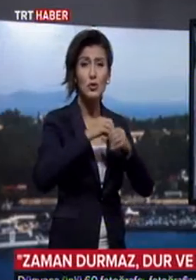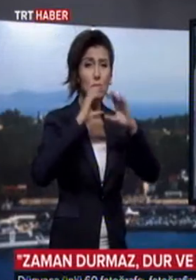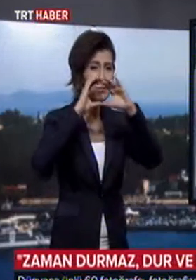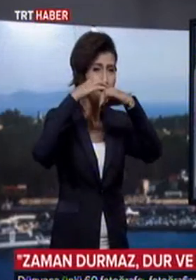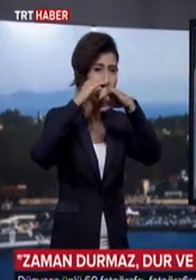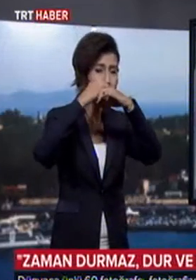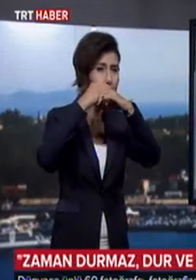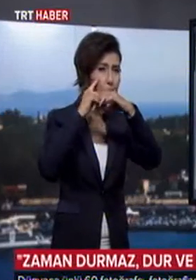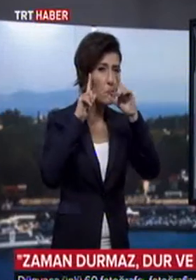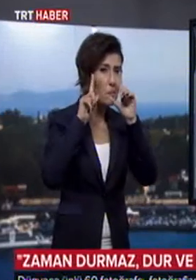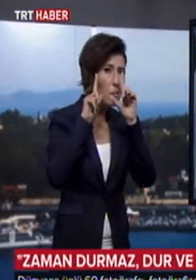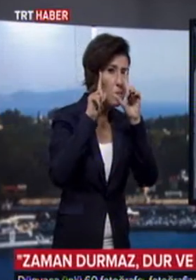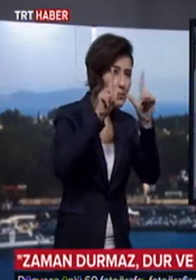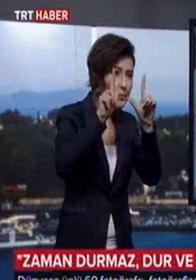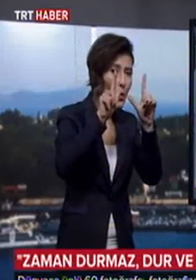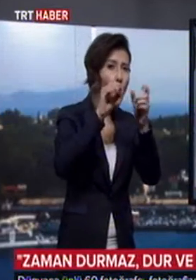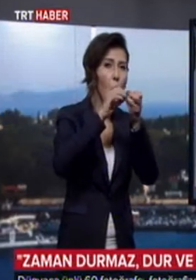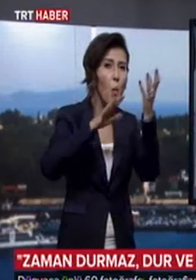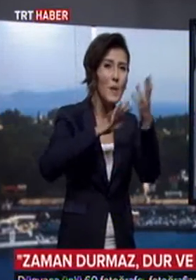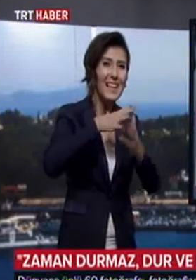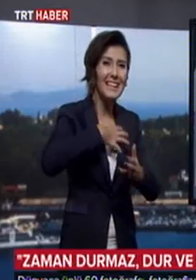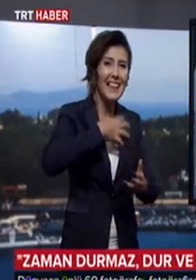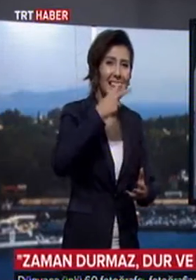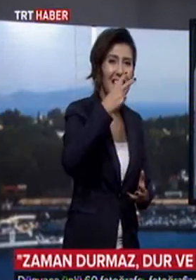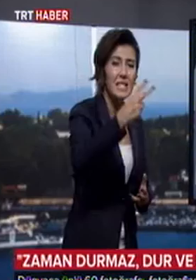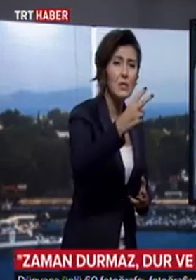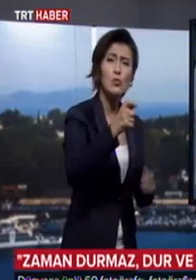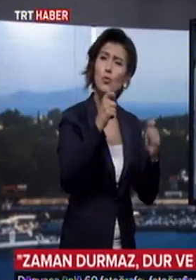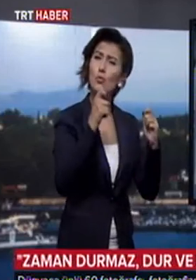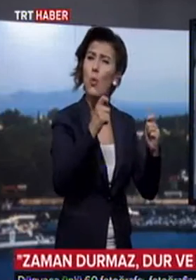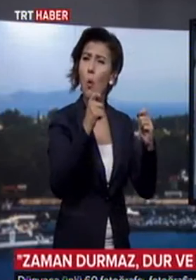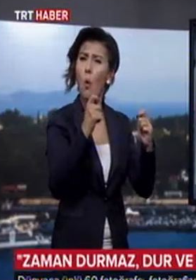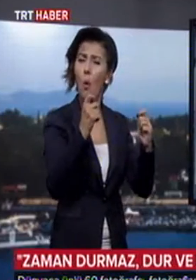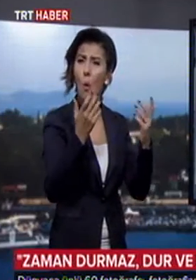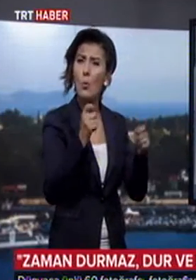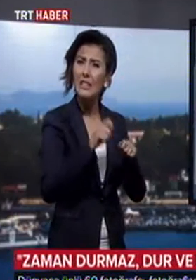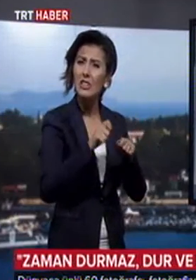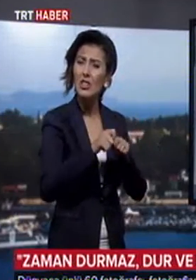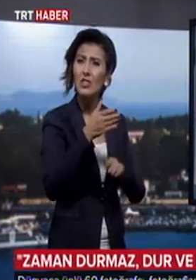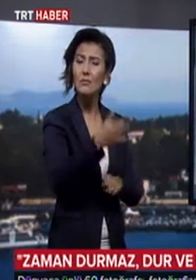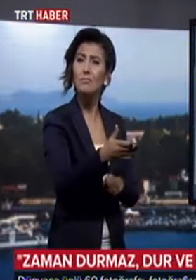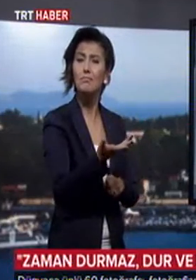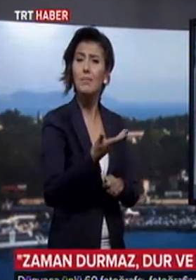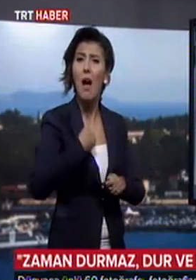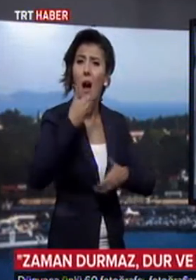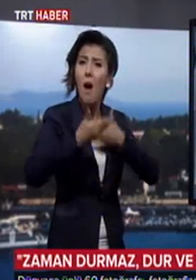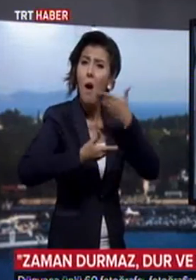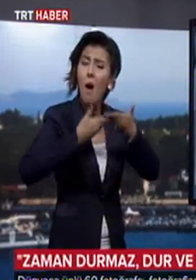olayın kendisi o kadar zor bir iş ki yani bu tarif edilir bir şey değil. Bunu ne